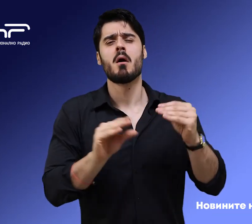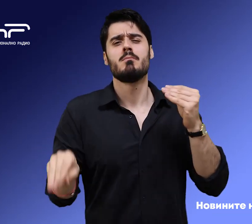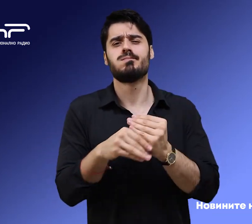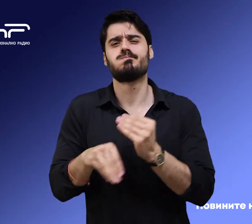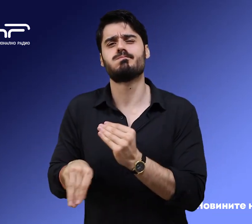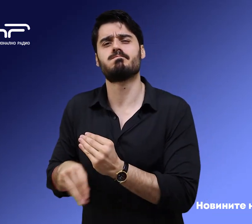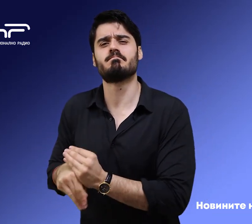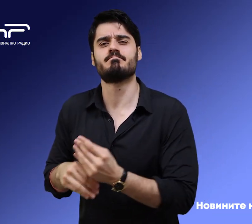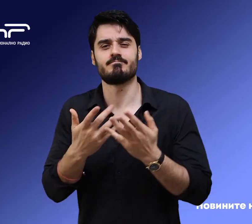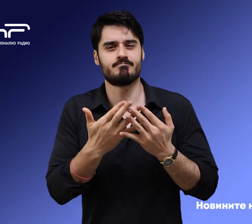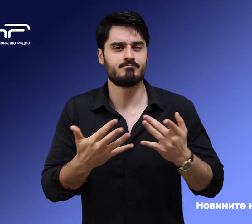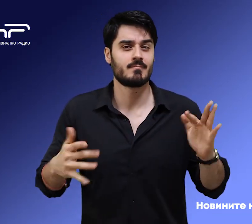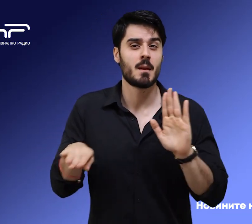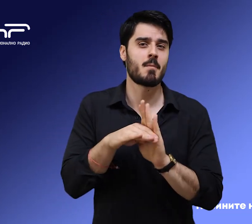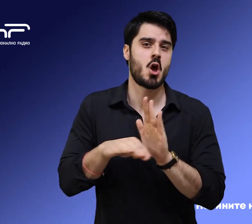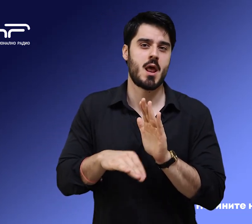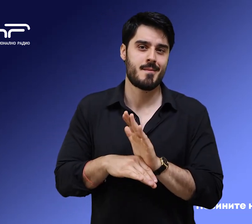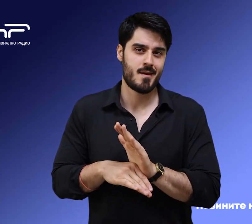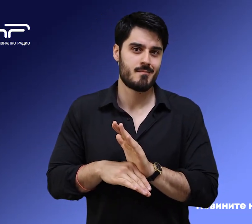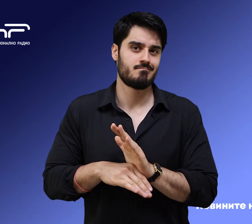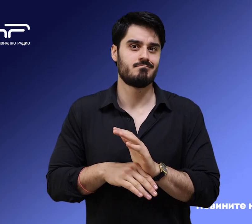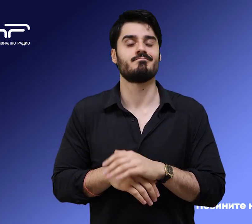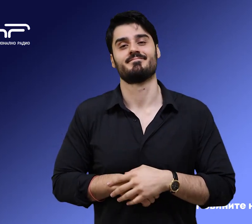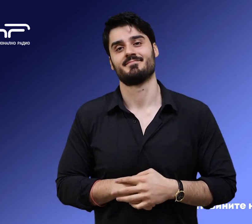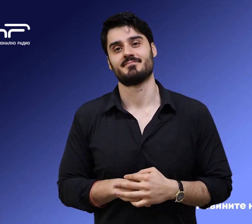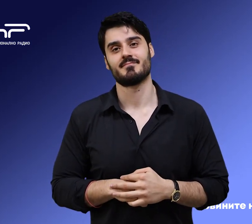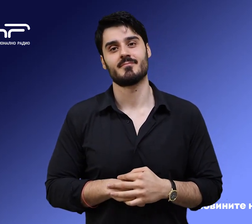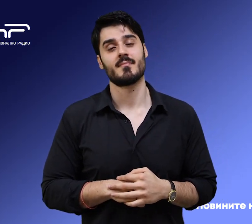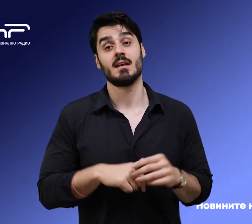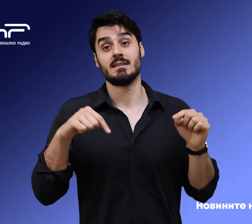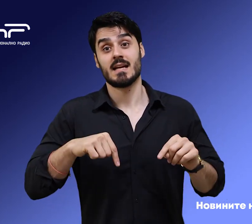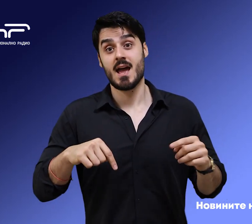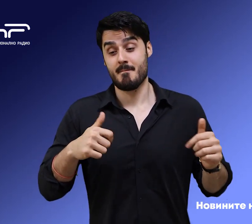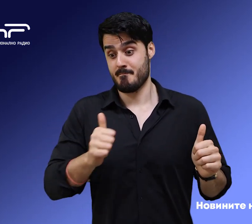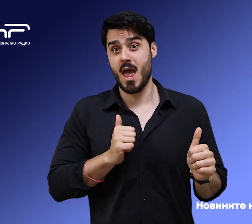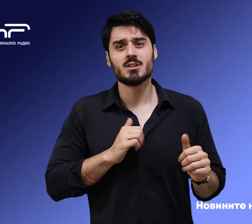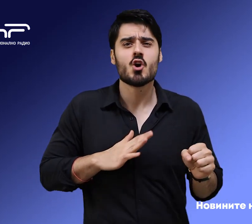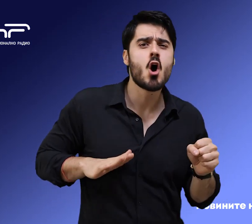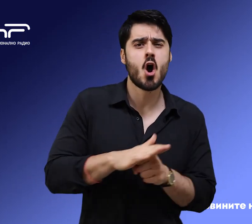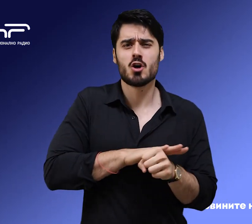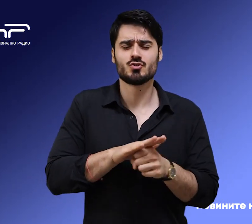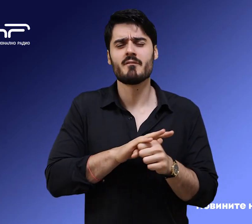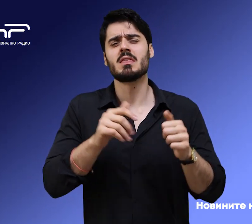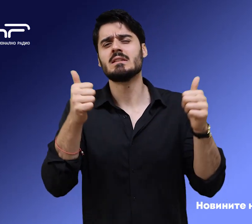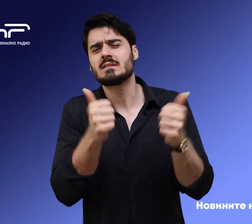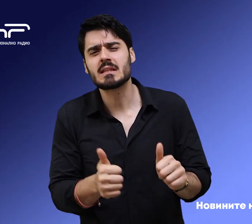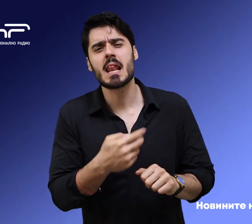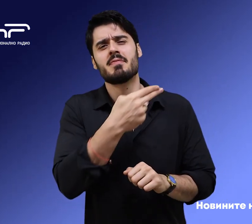програмни елементи, без да се остъпва от позицията близо до хората. И като се запазят основната стилистика, тематичният и